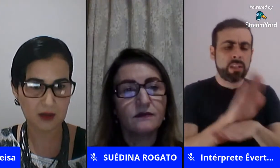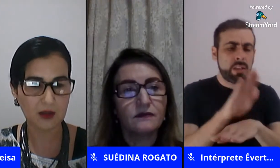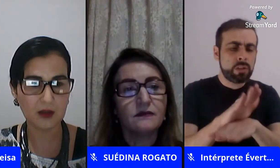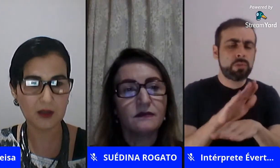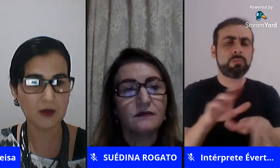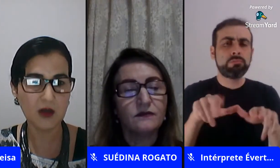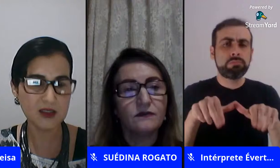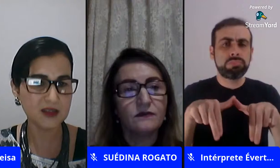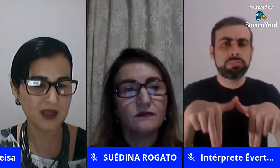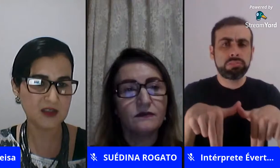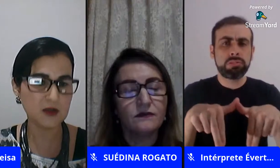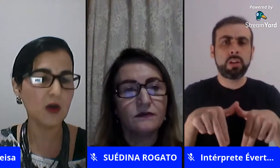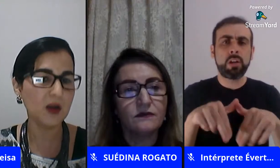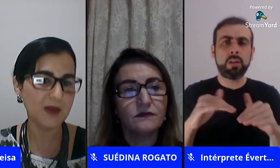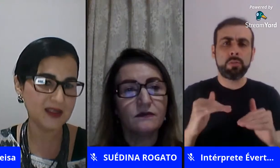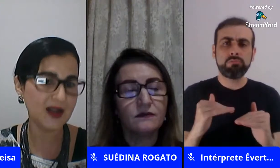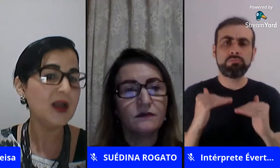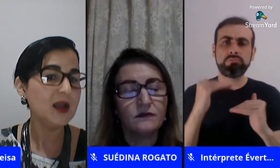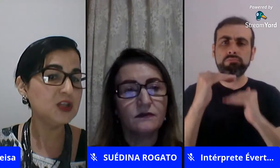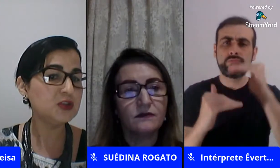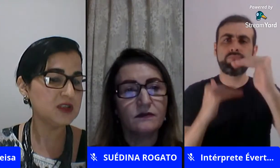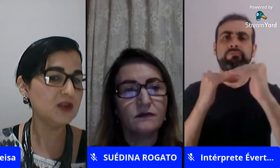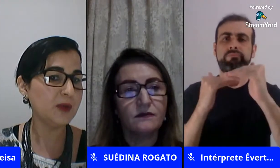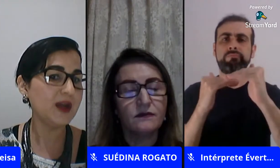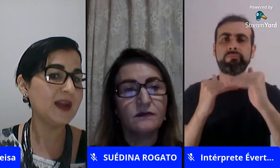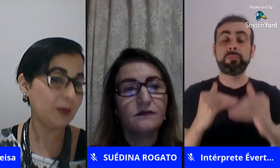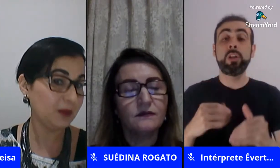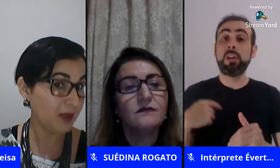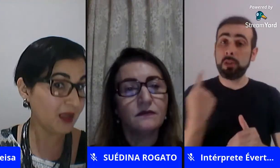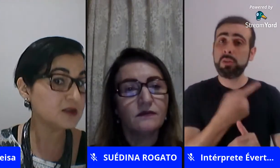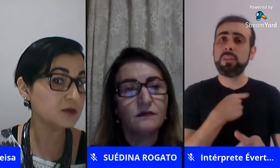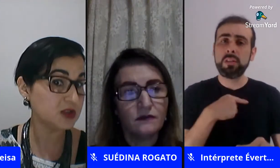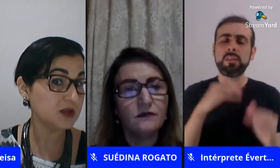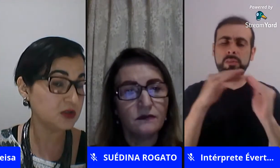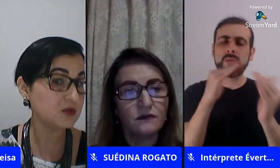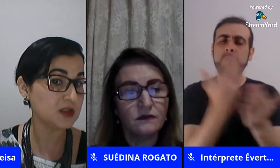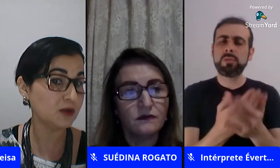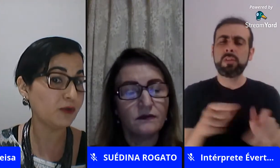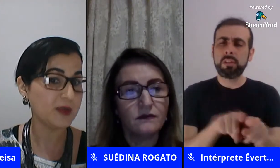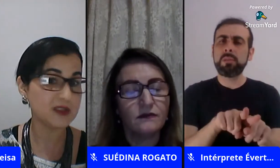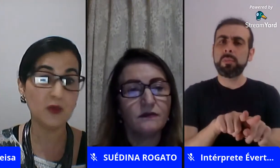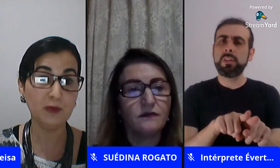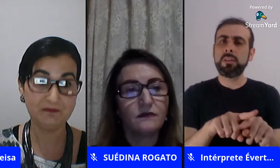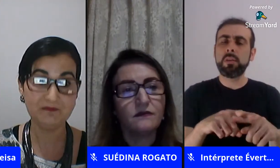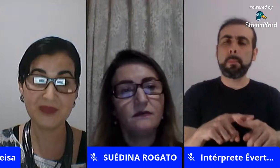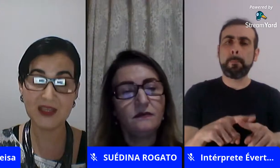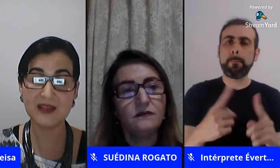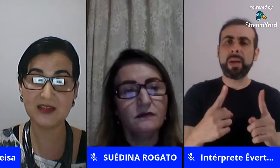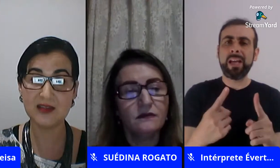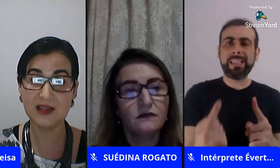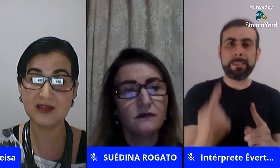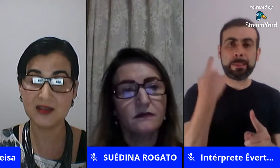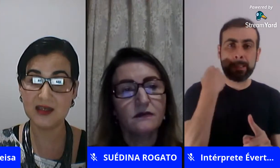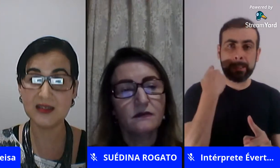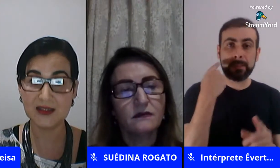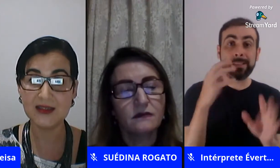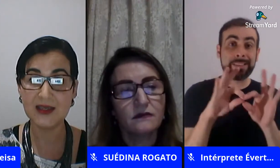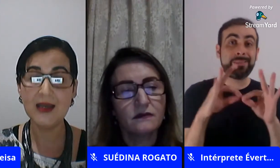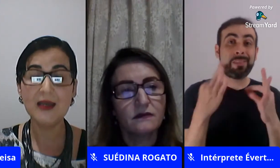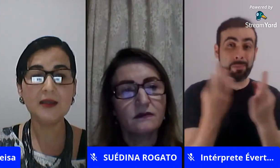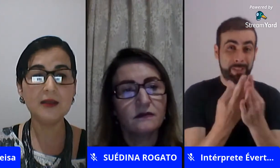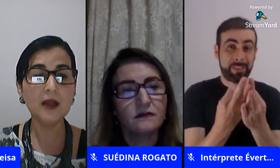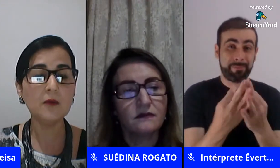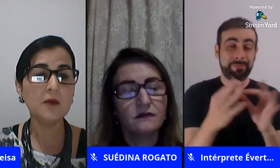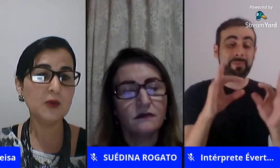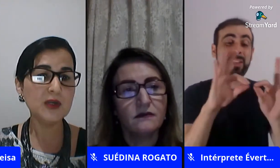e nós a escola mas a instituição familiar é a primeira instituição de formação dessas crianças